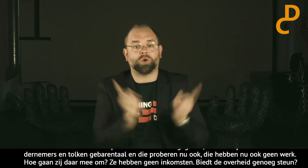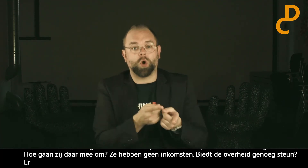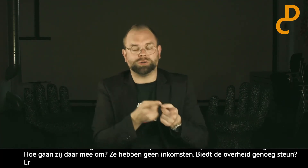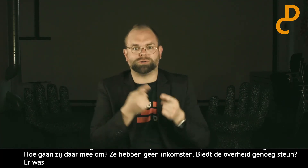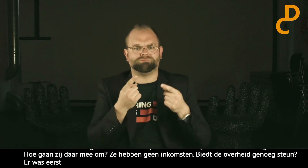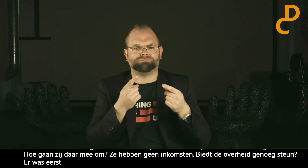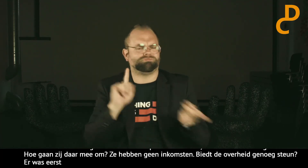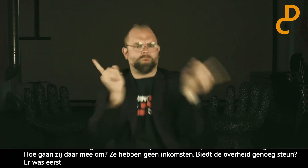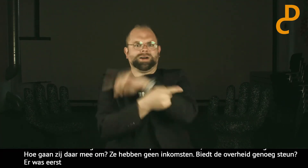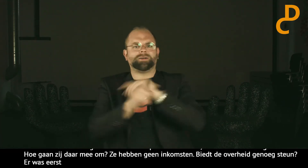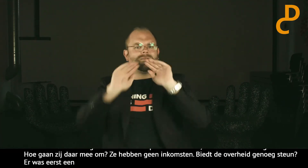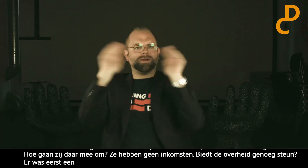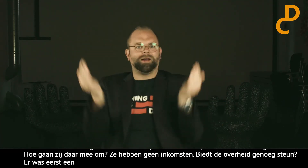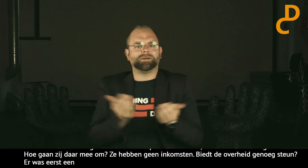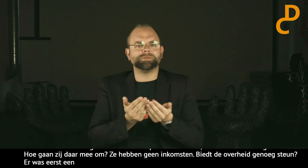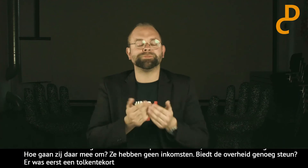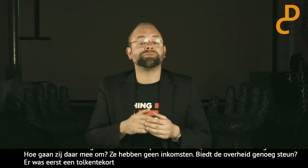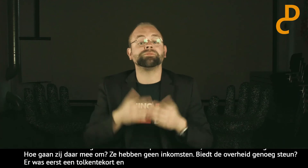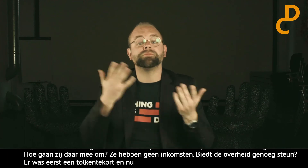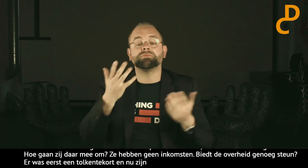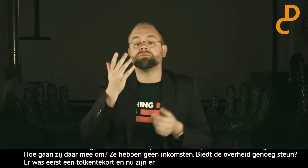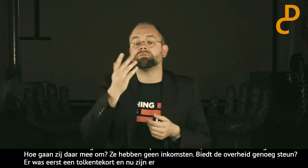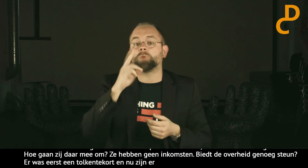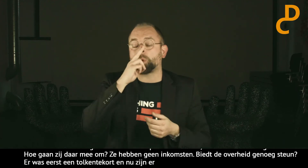er eigenlijk opdrachten tekort. Dus het is in een keer zo'n omgekeerde wereld.